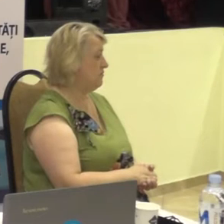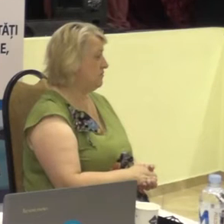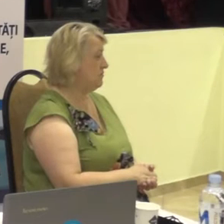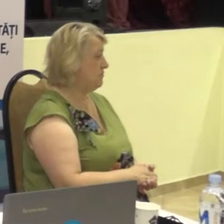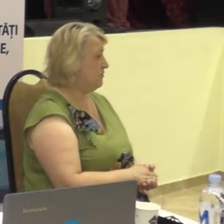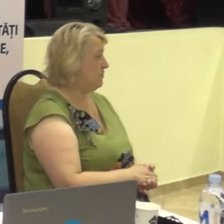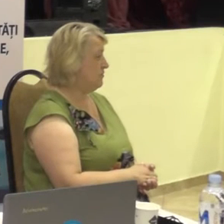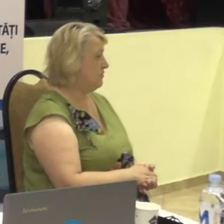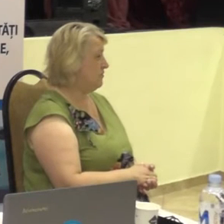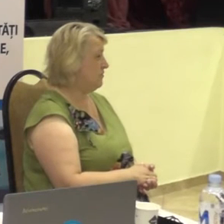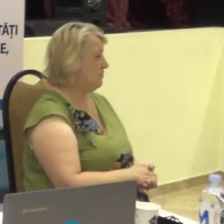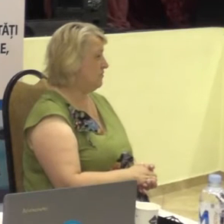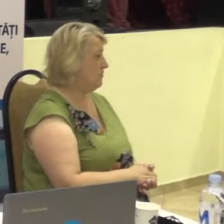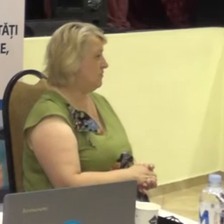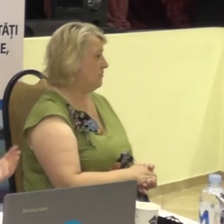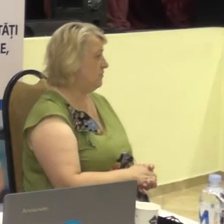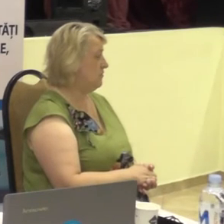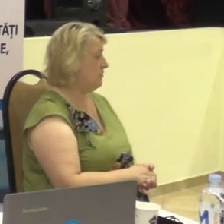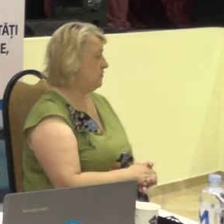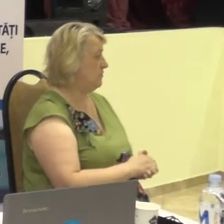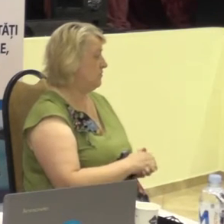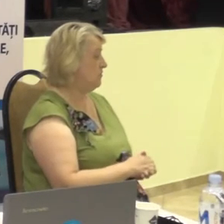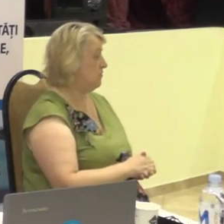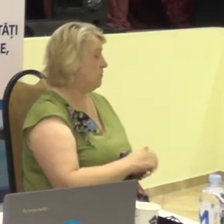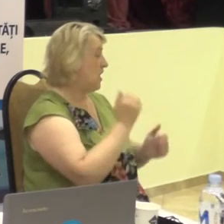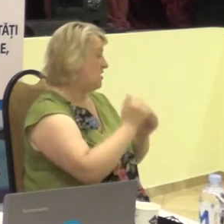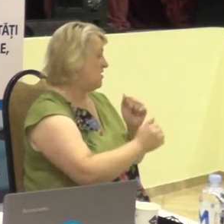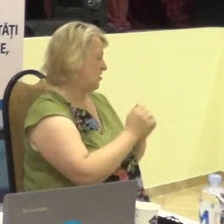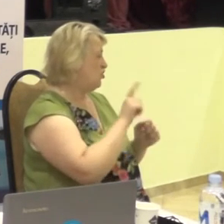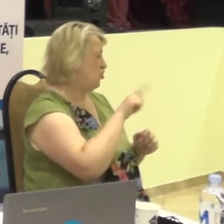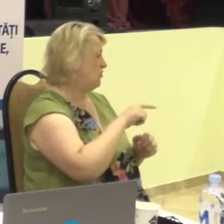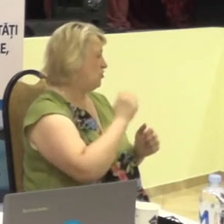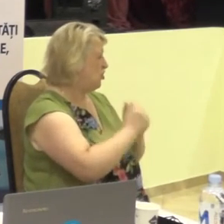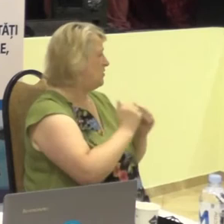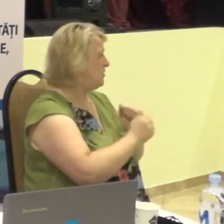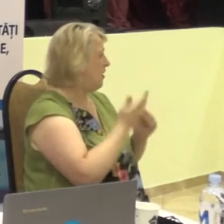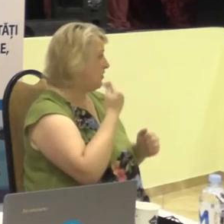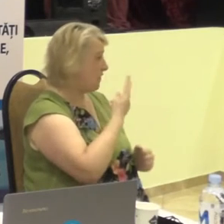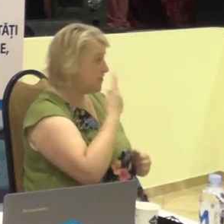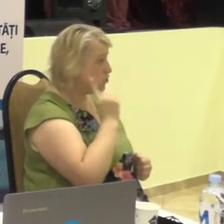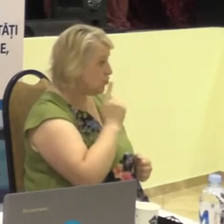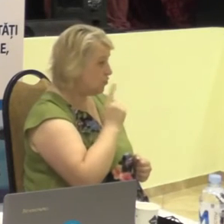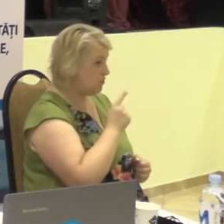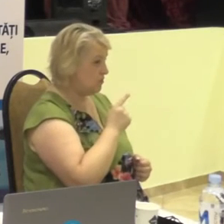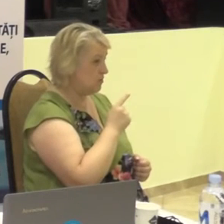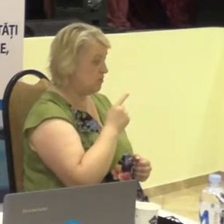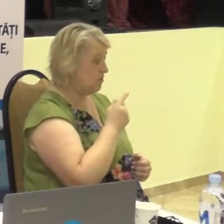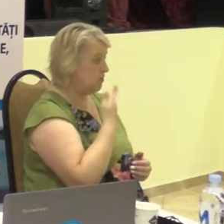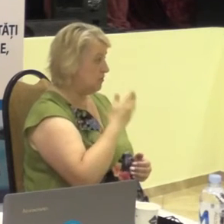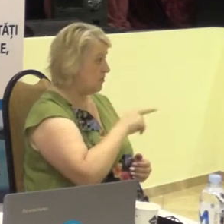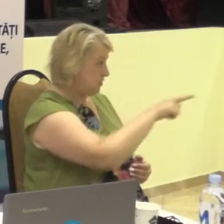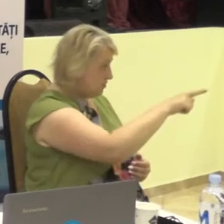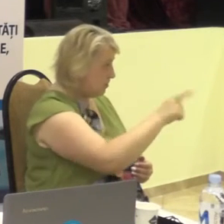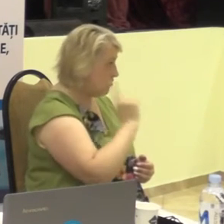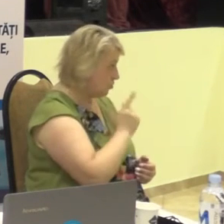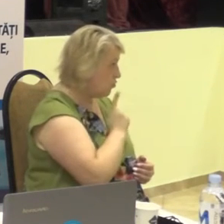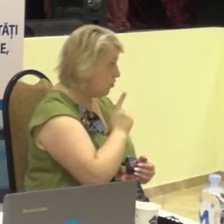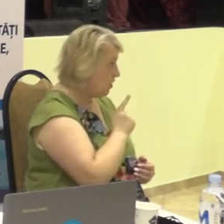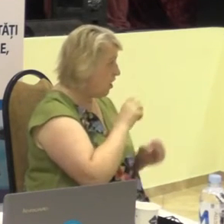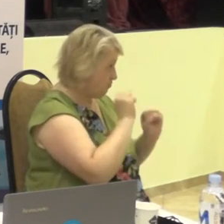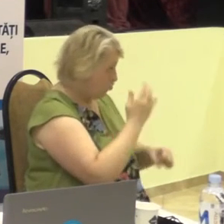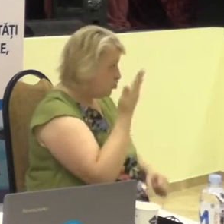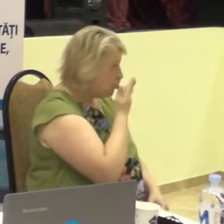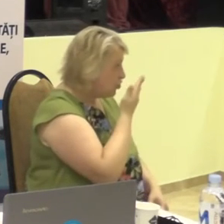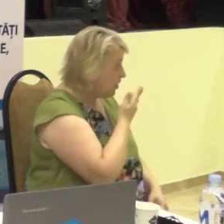Despre ori când văd o persoană surdă îmi întreabă, tu ești surd, dar pot